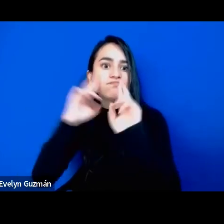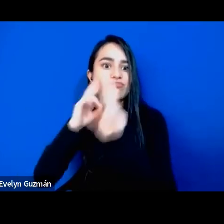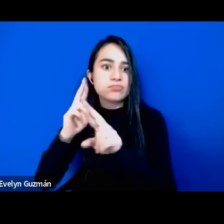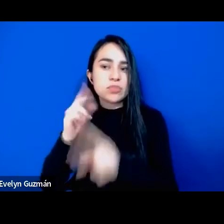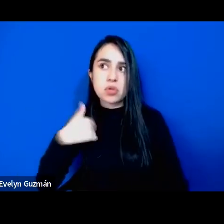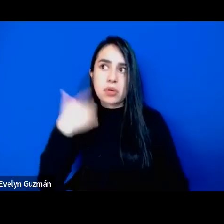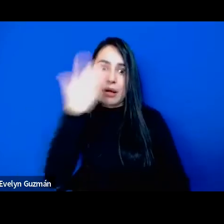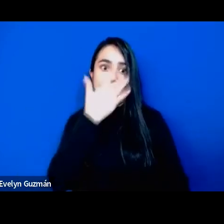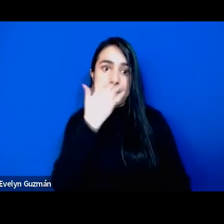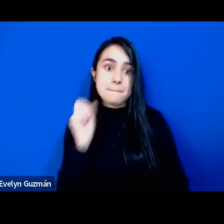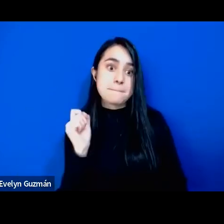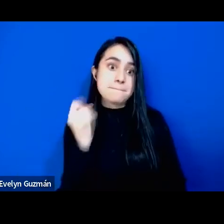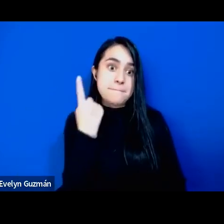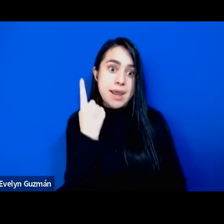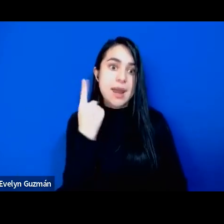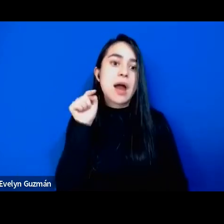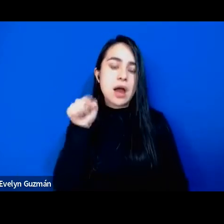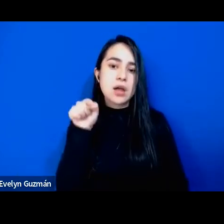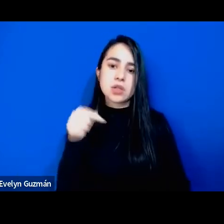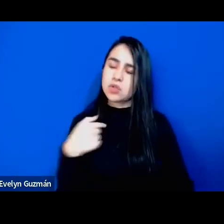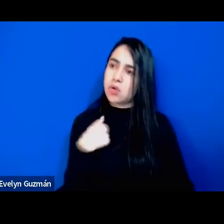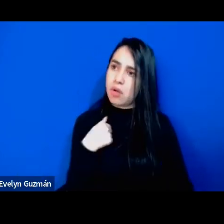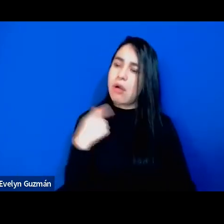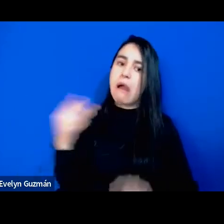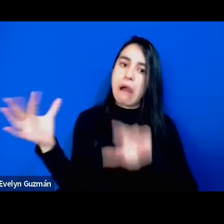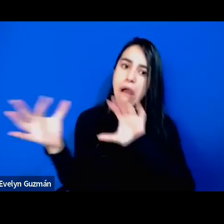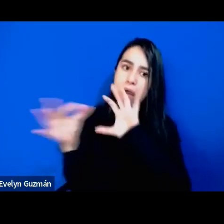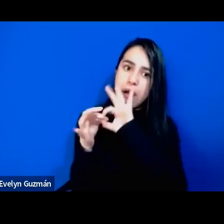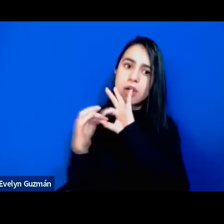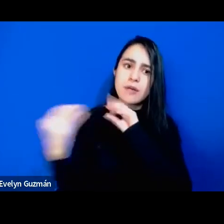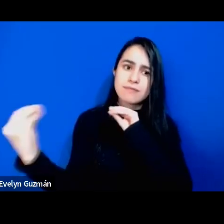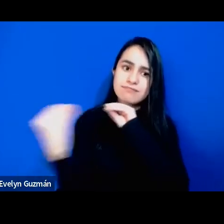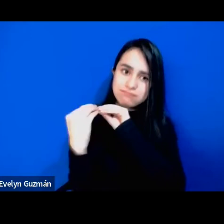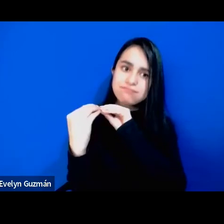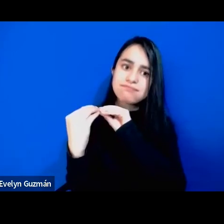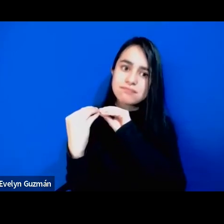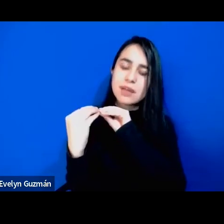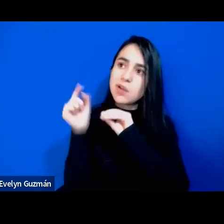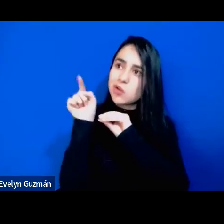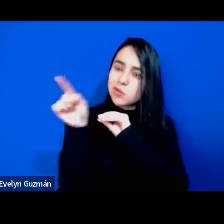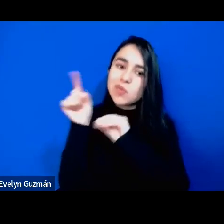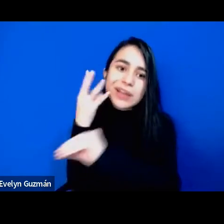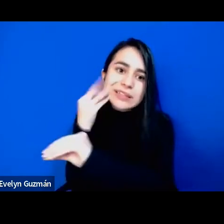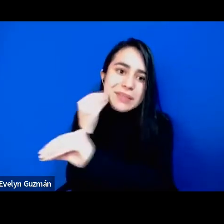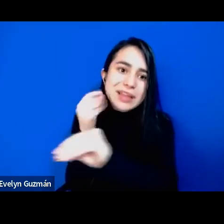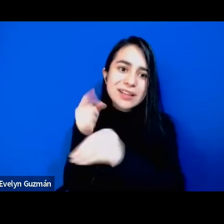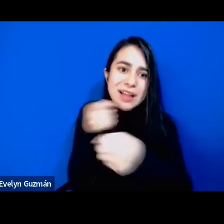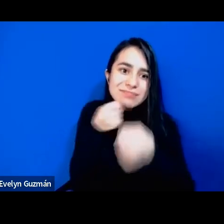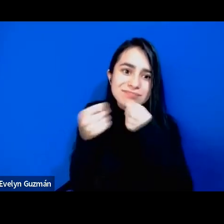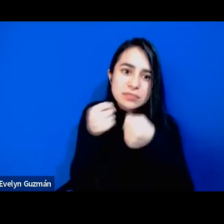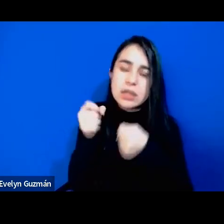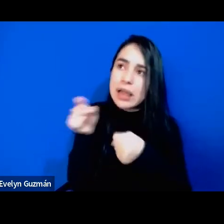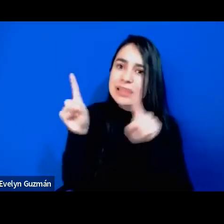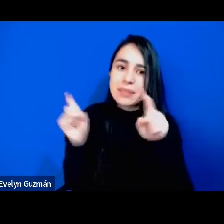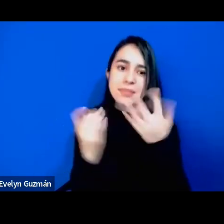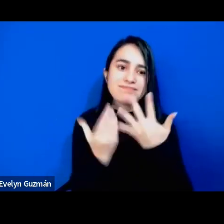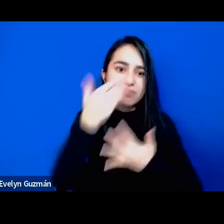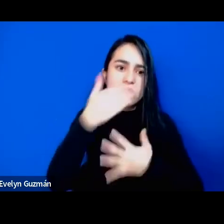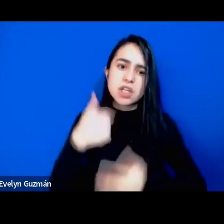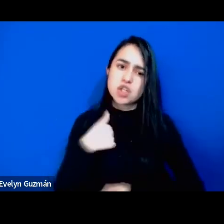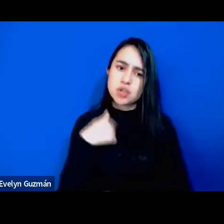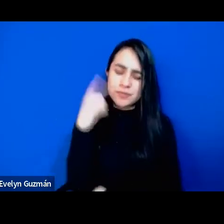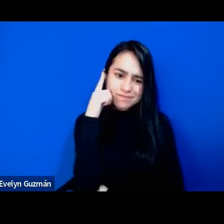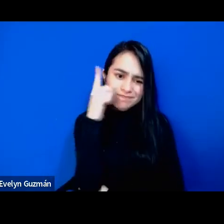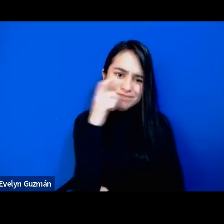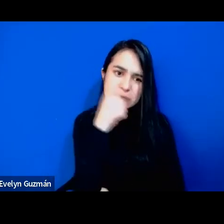entonces me conectaba mucho con esa experiencia de la excepcionalidad y me decía pero que